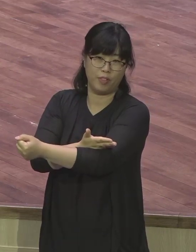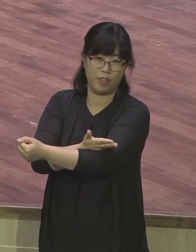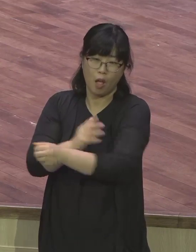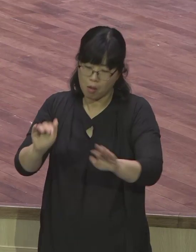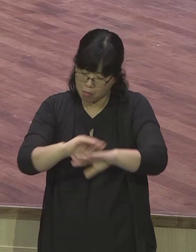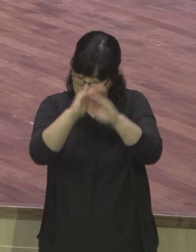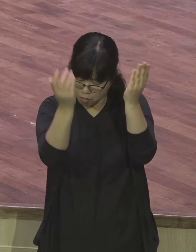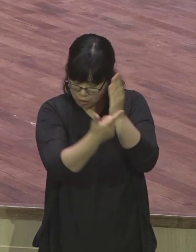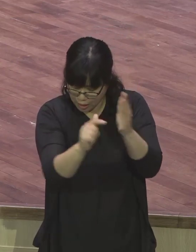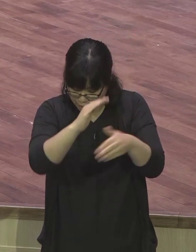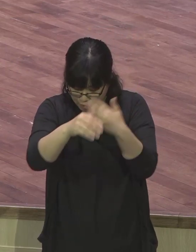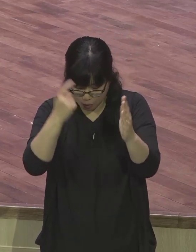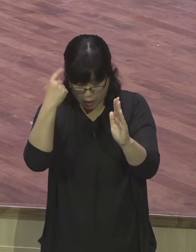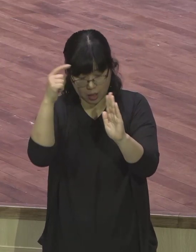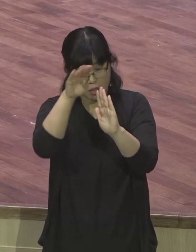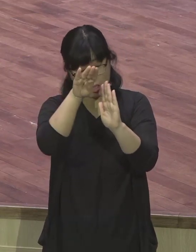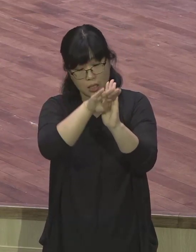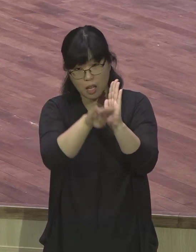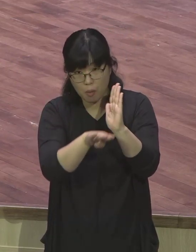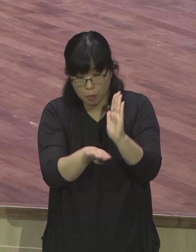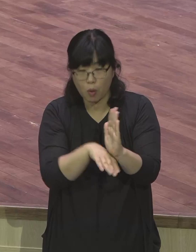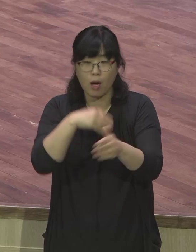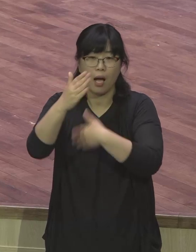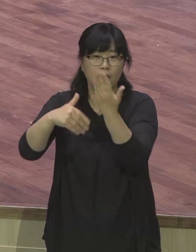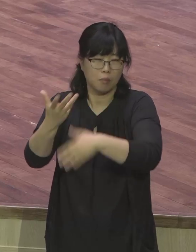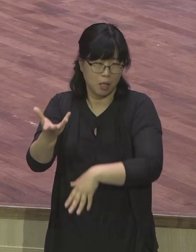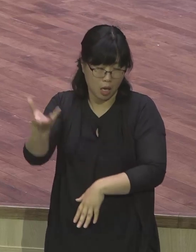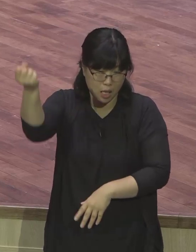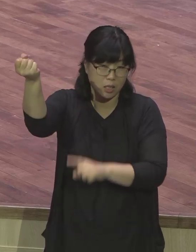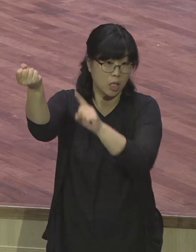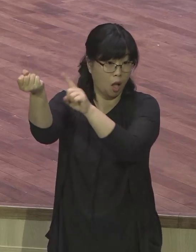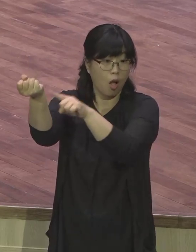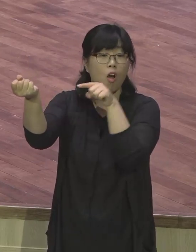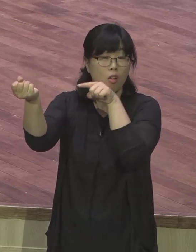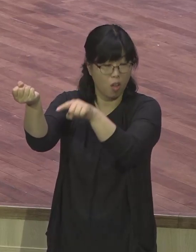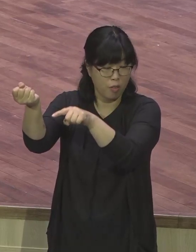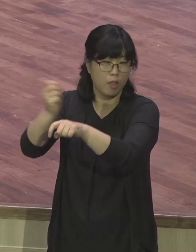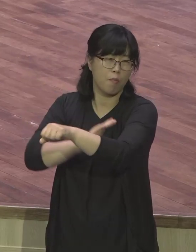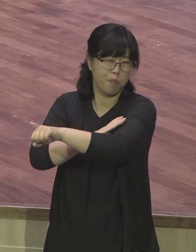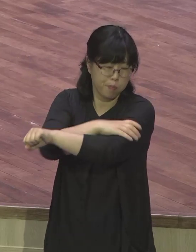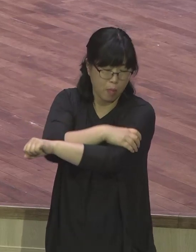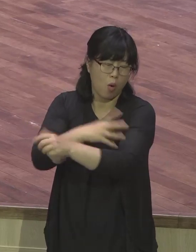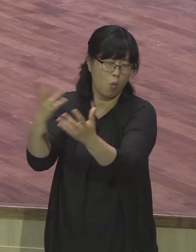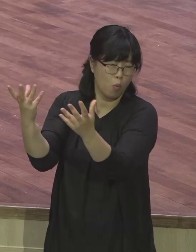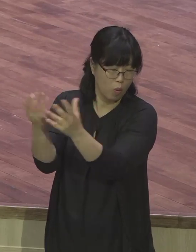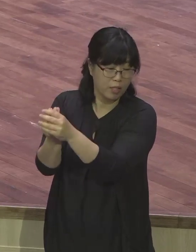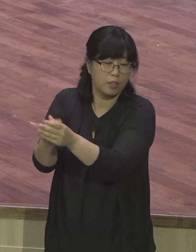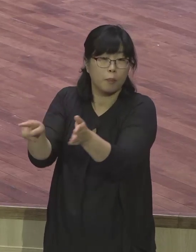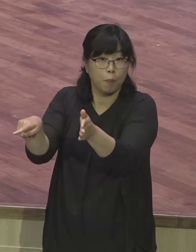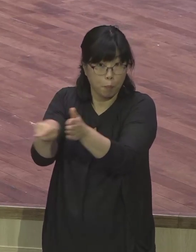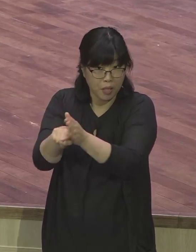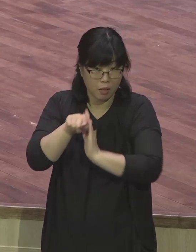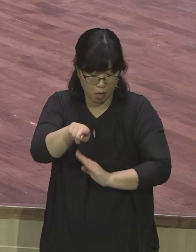것이 하나님의 손에 달려있다 이것을 믿는 것이 하나님의 절대 주권을 믿는 믿음인 것입니다